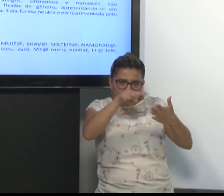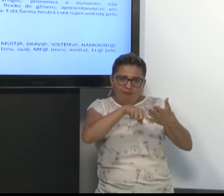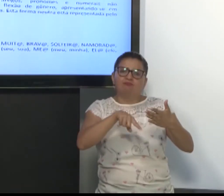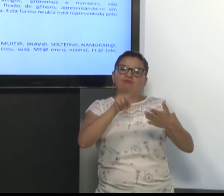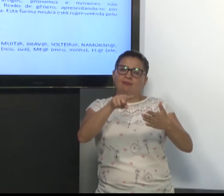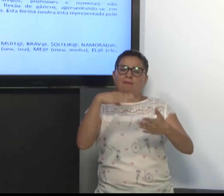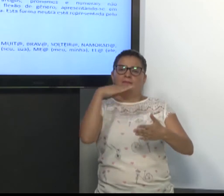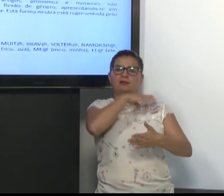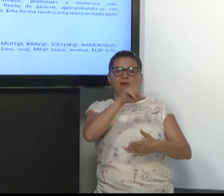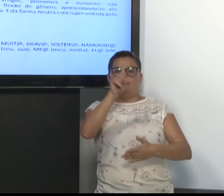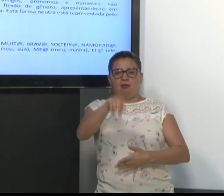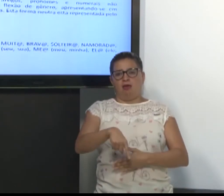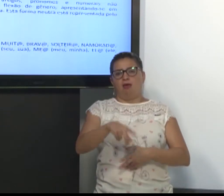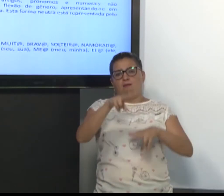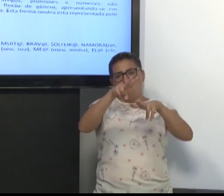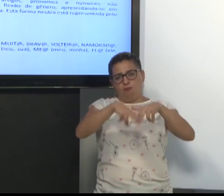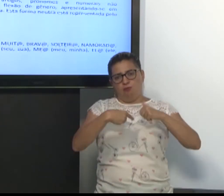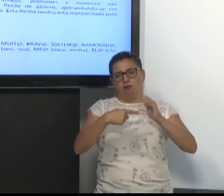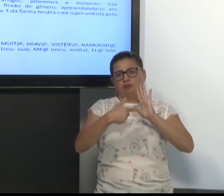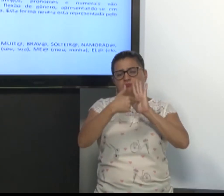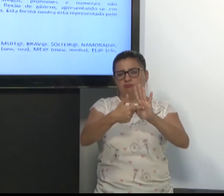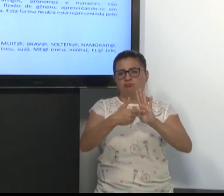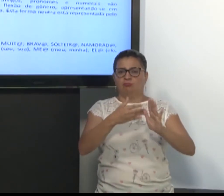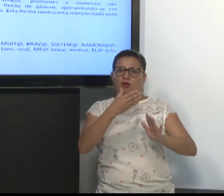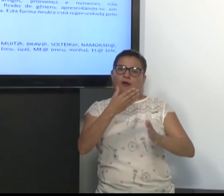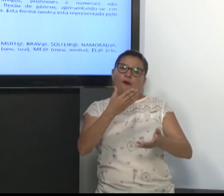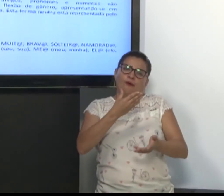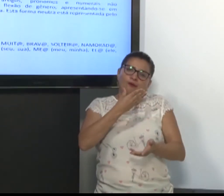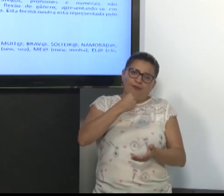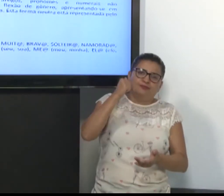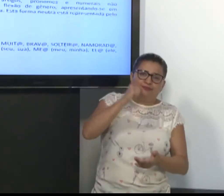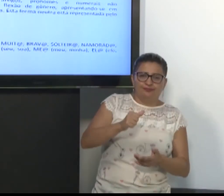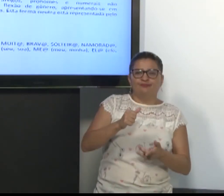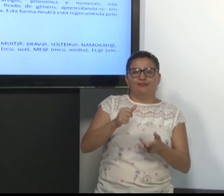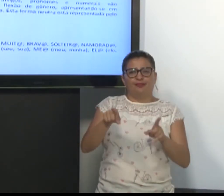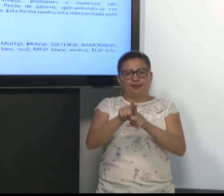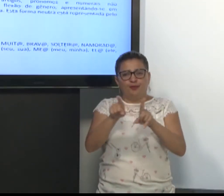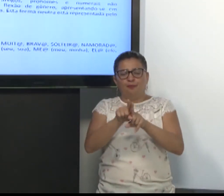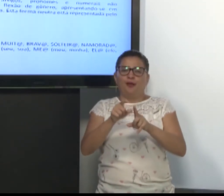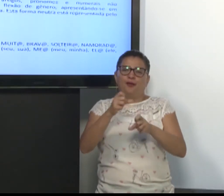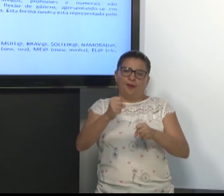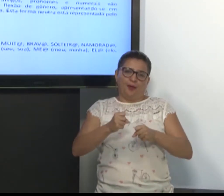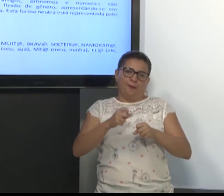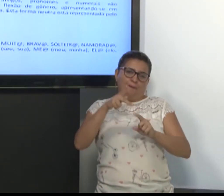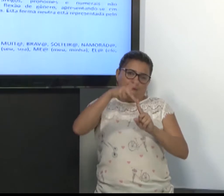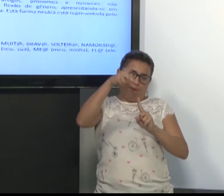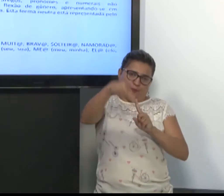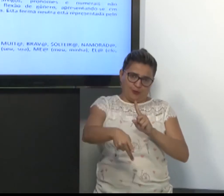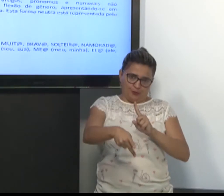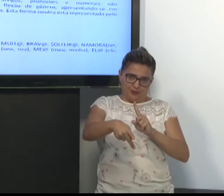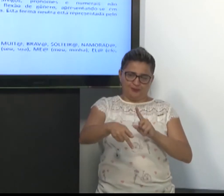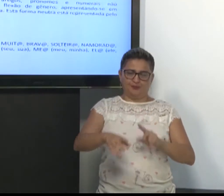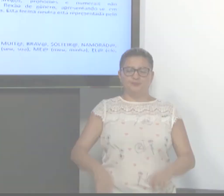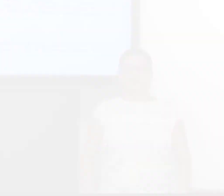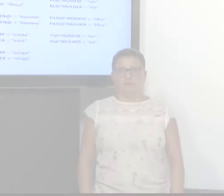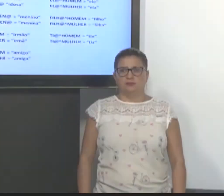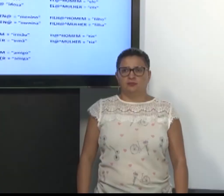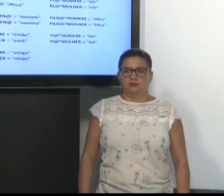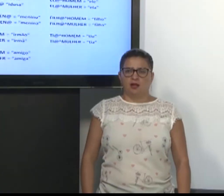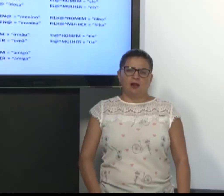você sabe que demonstra gênero. Ou masculino ou feminino. Nos pronomes também. Temos outros exemplos aqui.